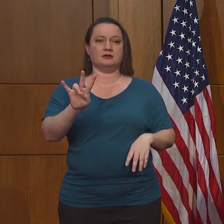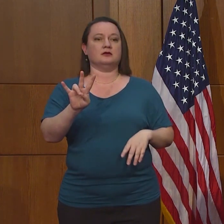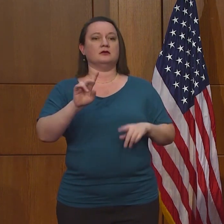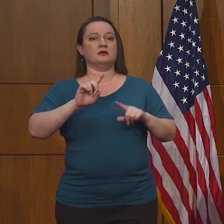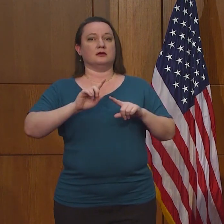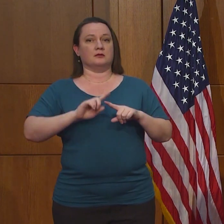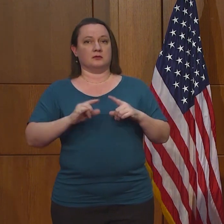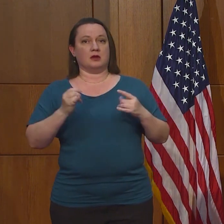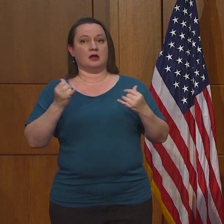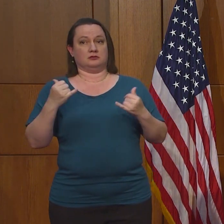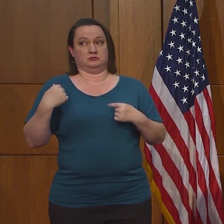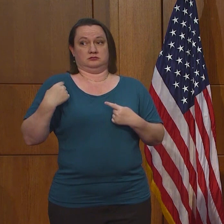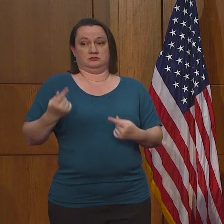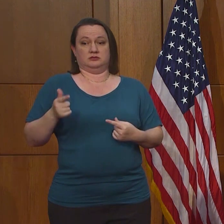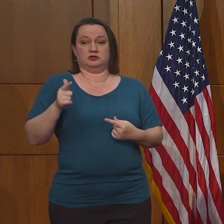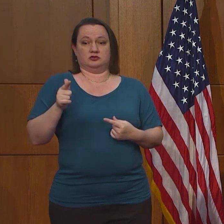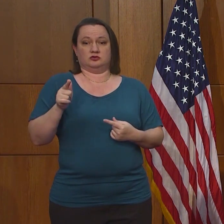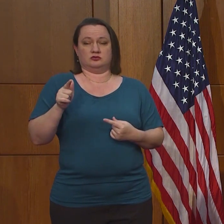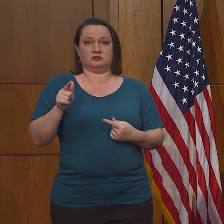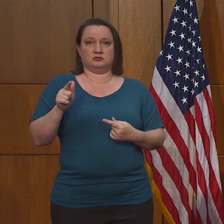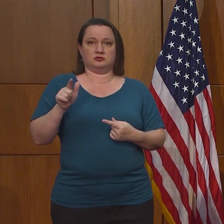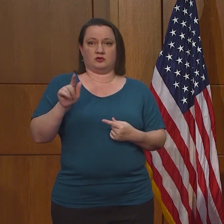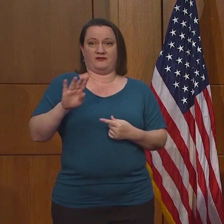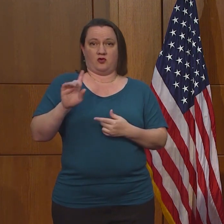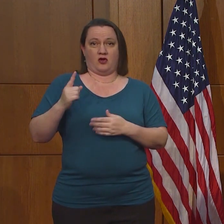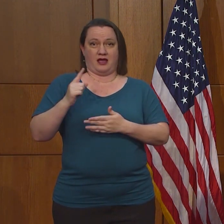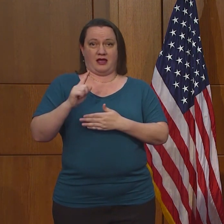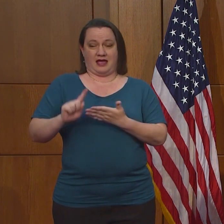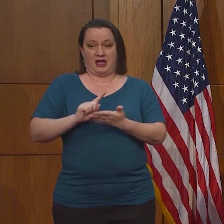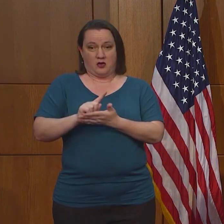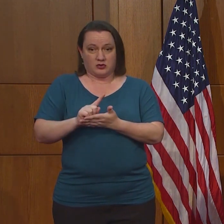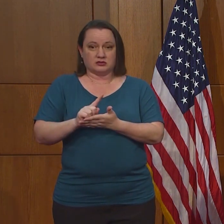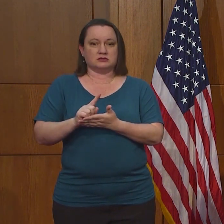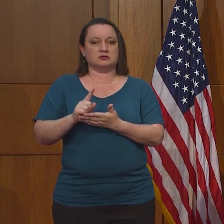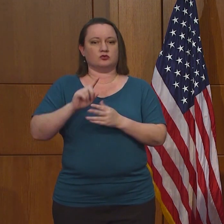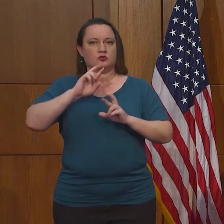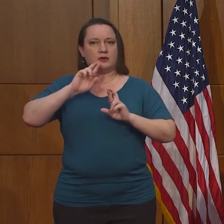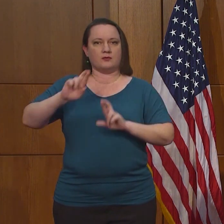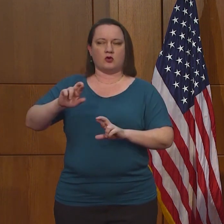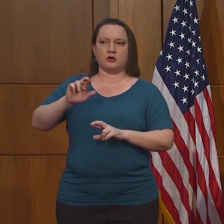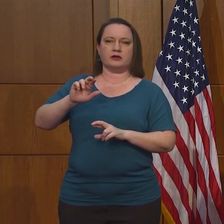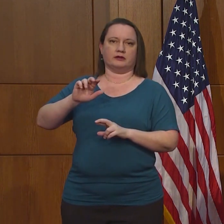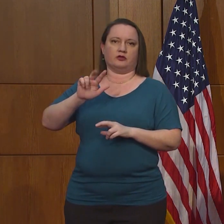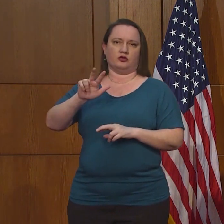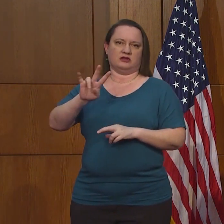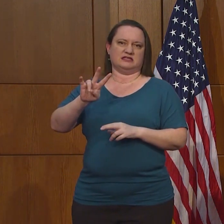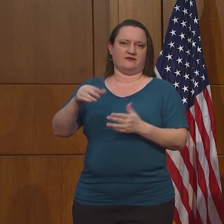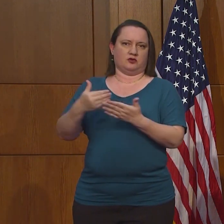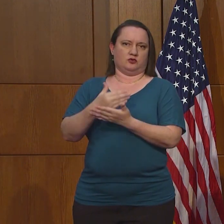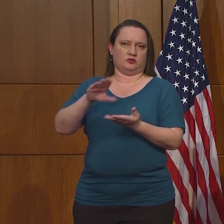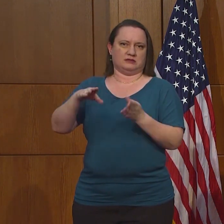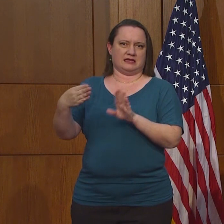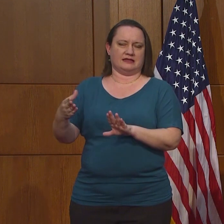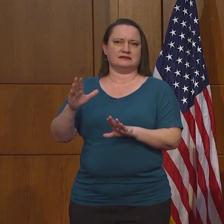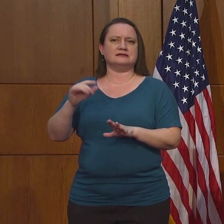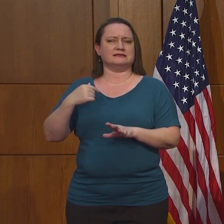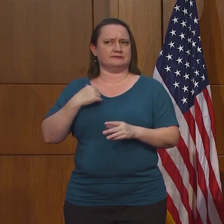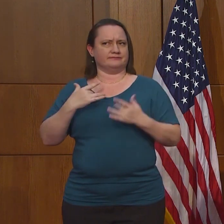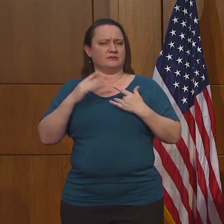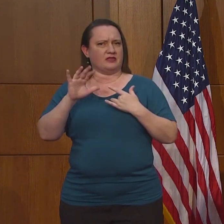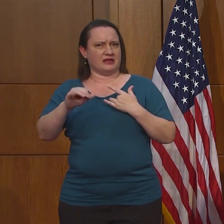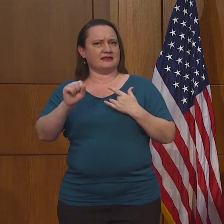37 y que son muertes adicionales me preocupa mucho. Y esto es lo que estamos siguiendo a medida que continuamos adelante.